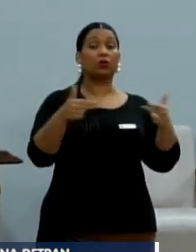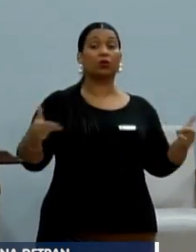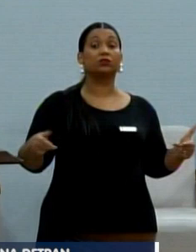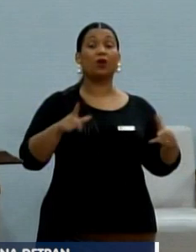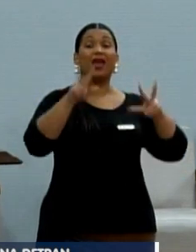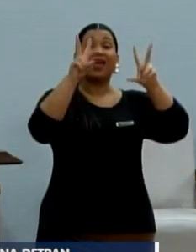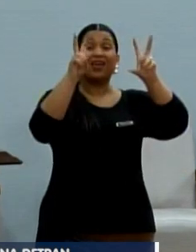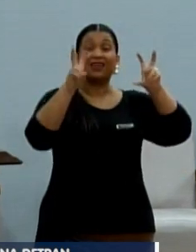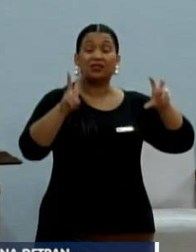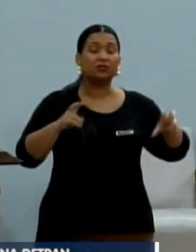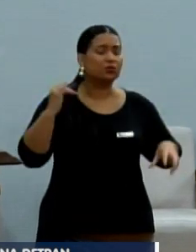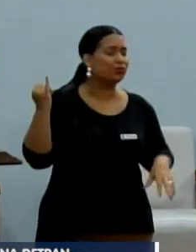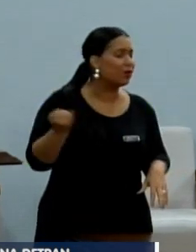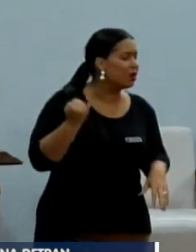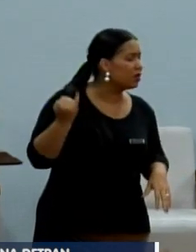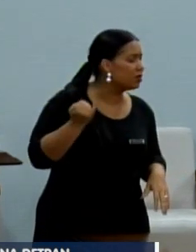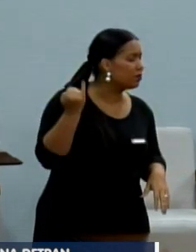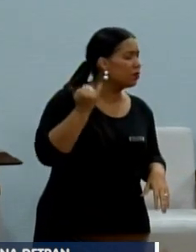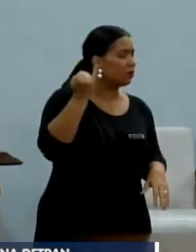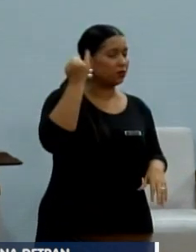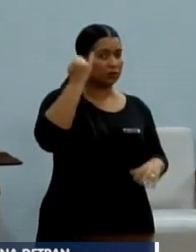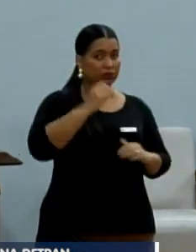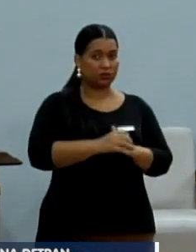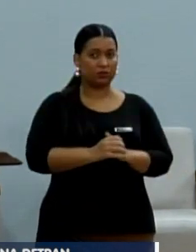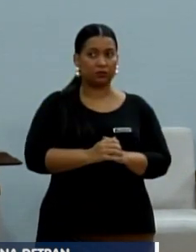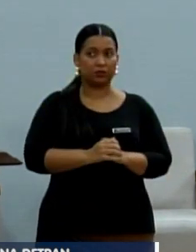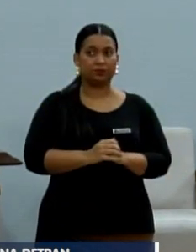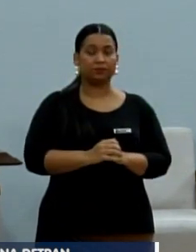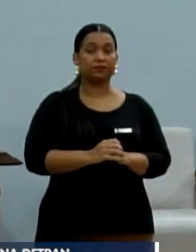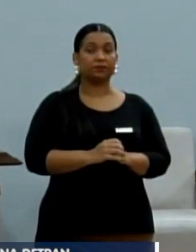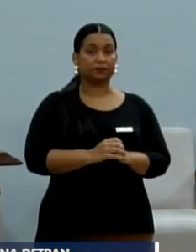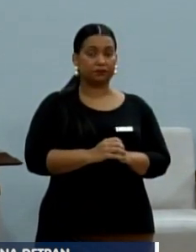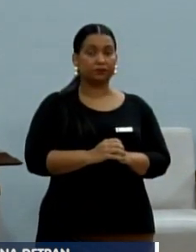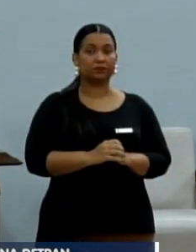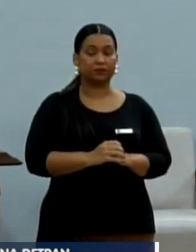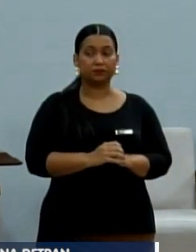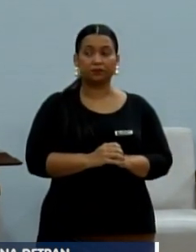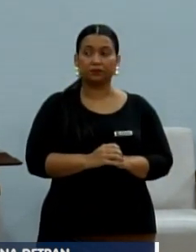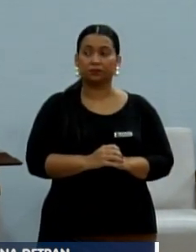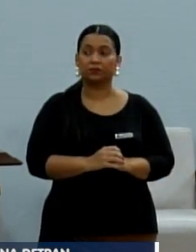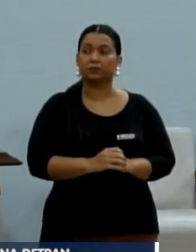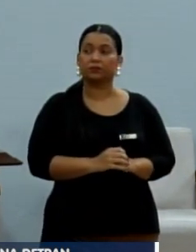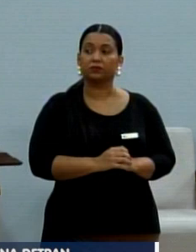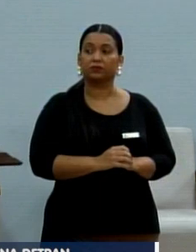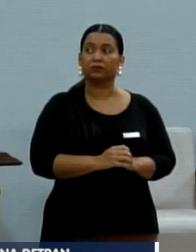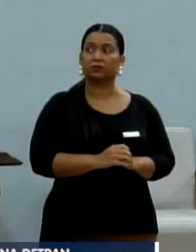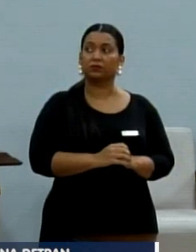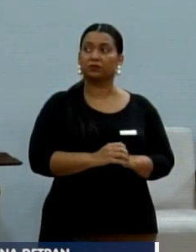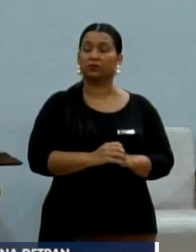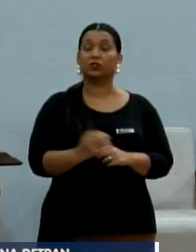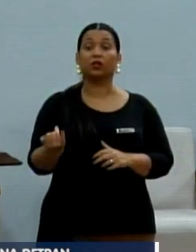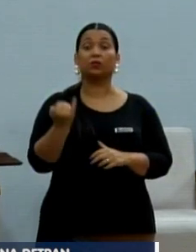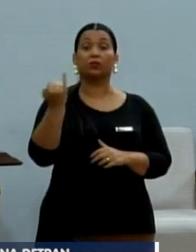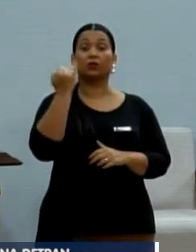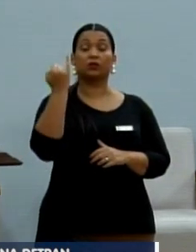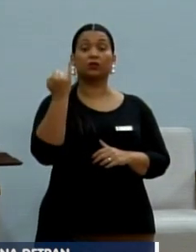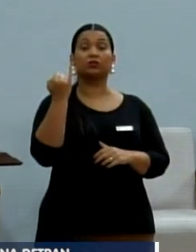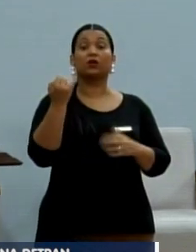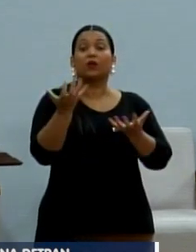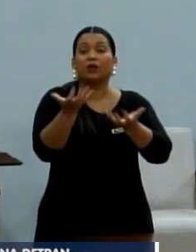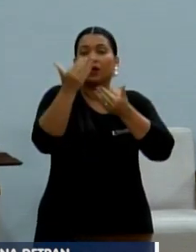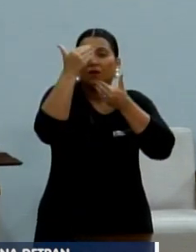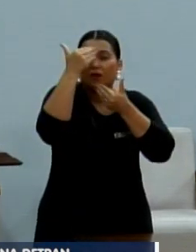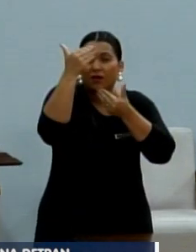esse assunto importantíssimo, que está presente aqui conosco, muito importante, quero